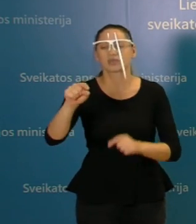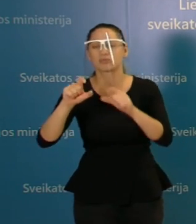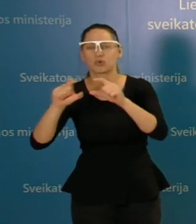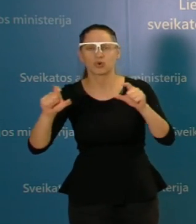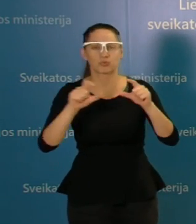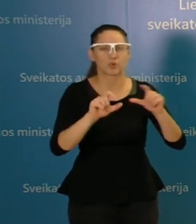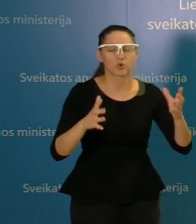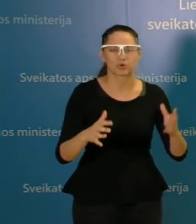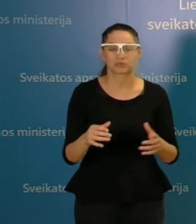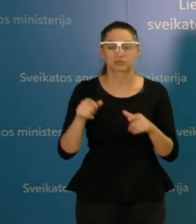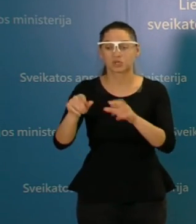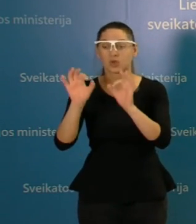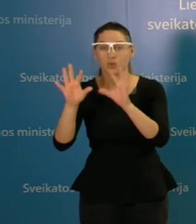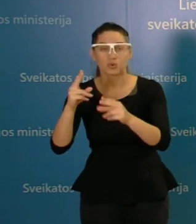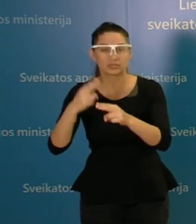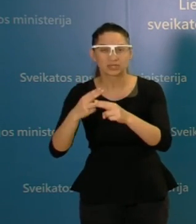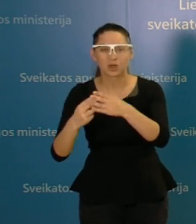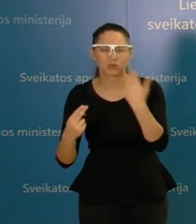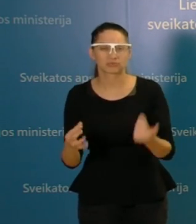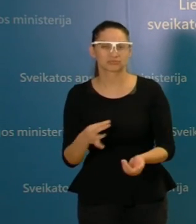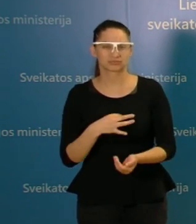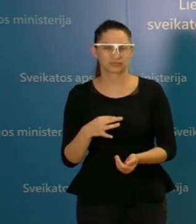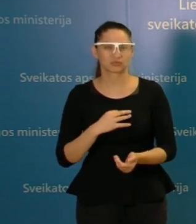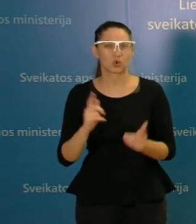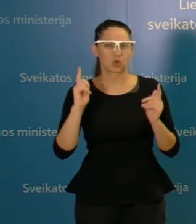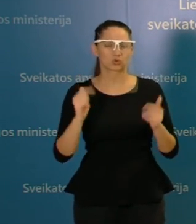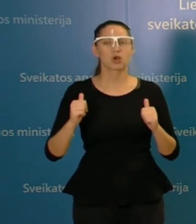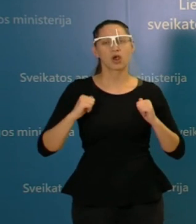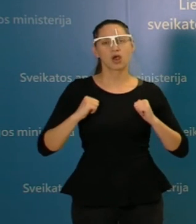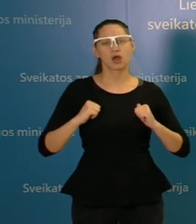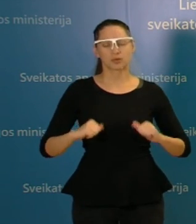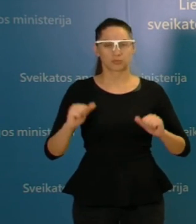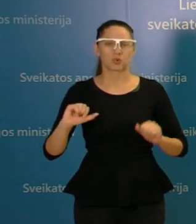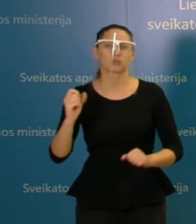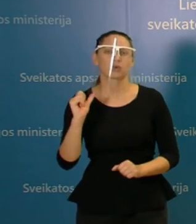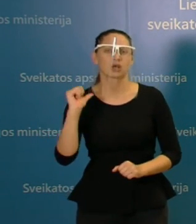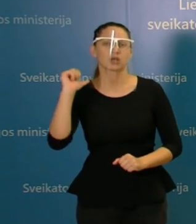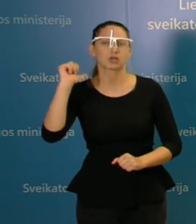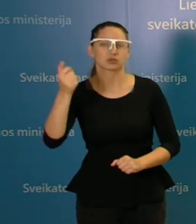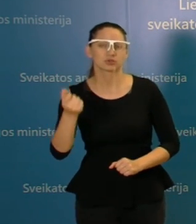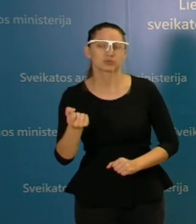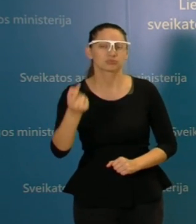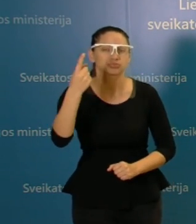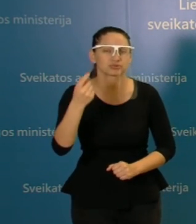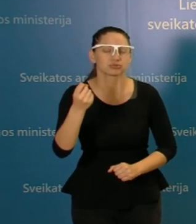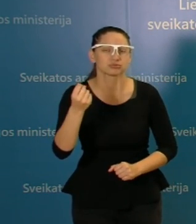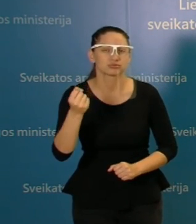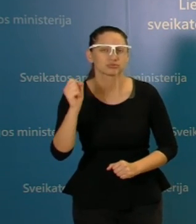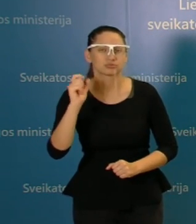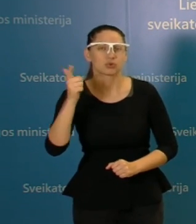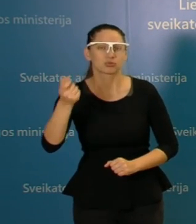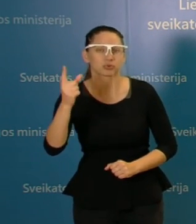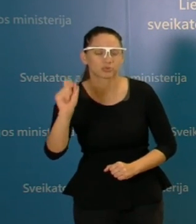įstaigoje, dar nėra atveju šiandieną, bet tai nereiškia, kad jis gali atsirasti ritoje arba netgi šiandien vėlesniu laiku. Taip kad